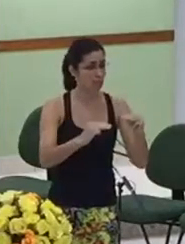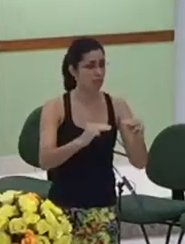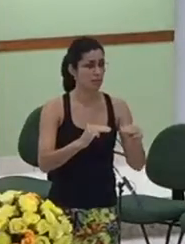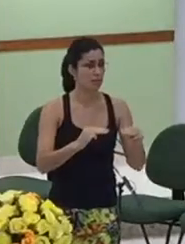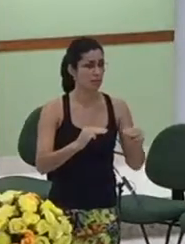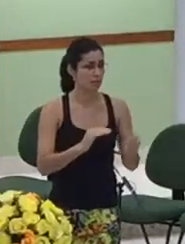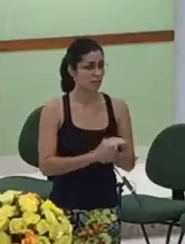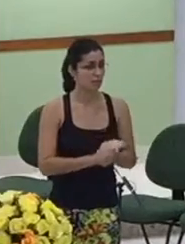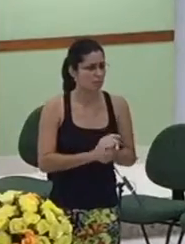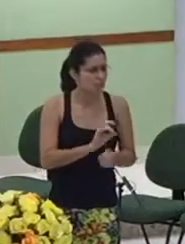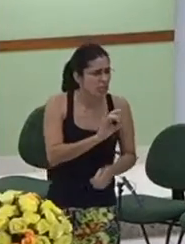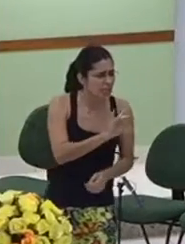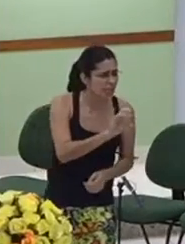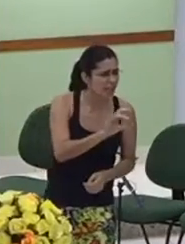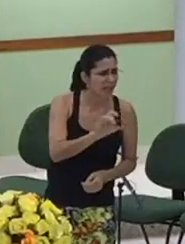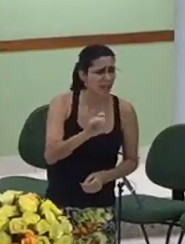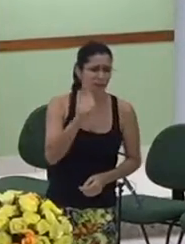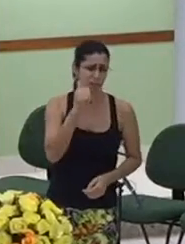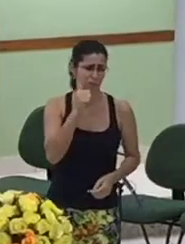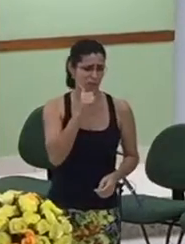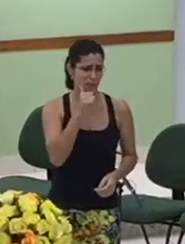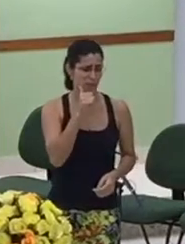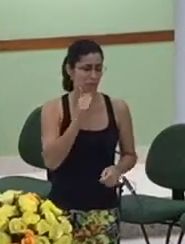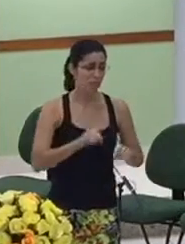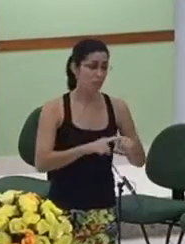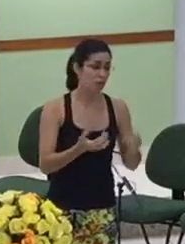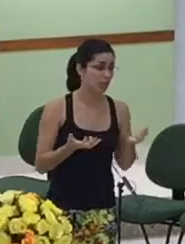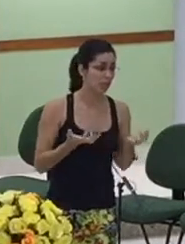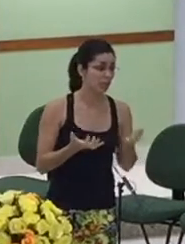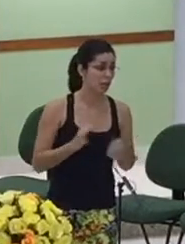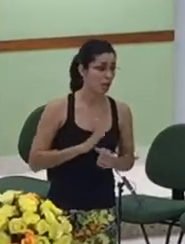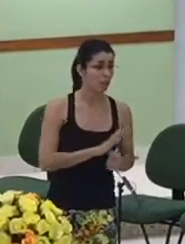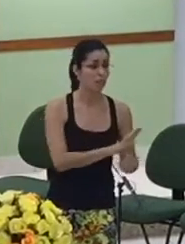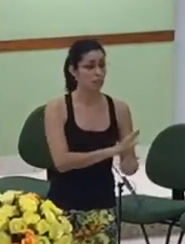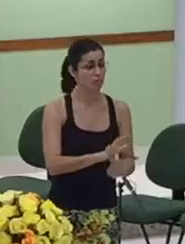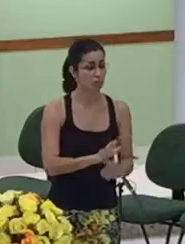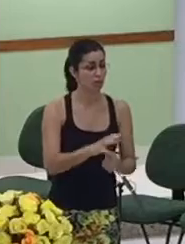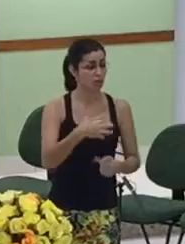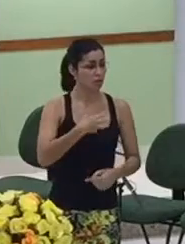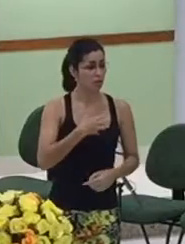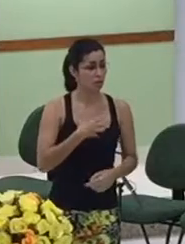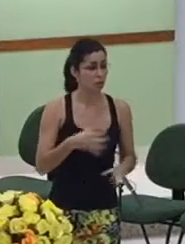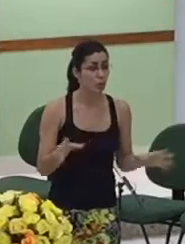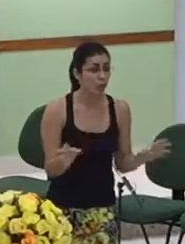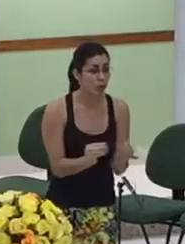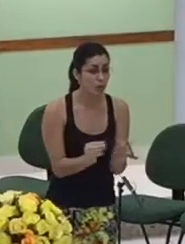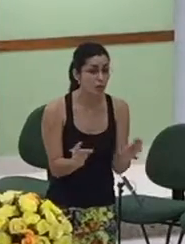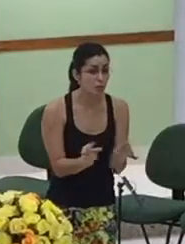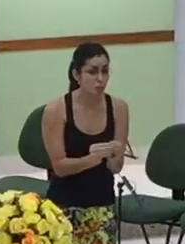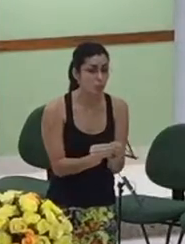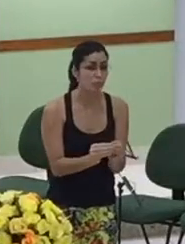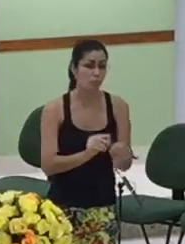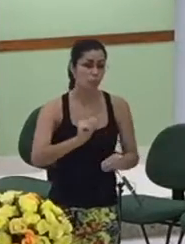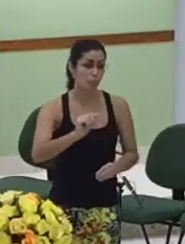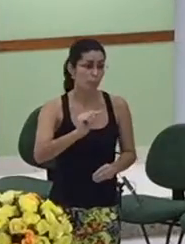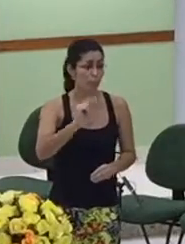mulheres mas eu quero apresentar de forma resumida um pouquinho da sua história e que lição aprendemos com elas